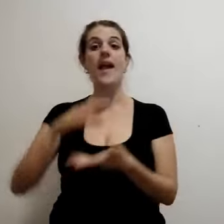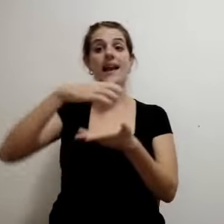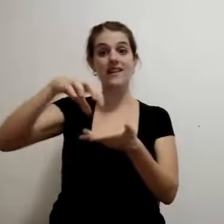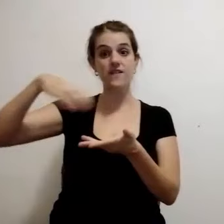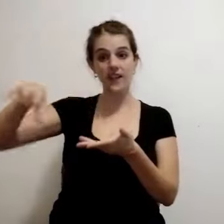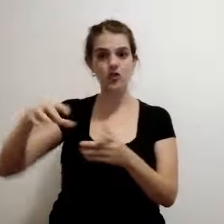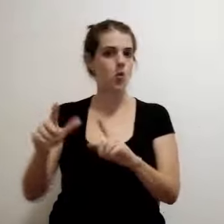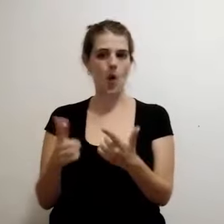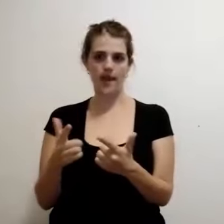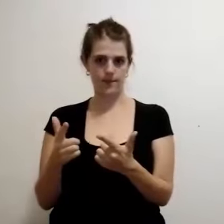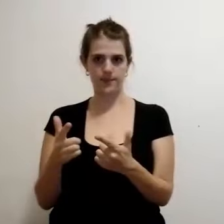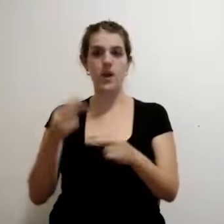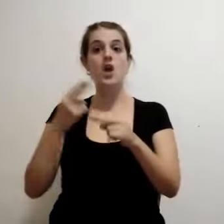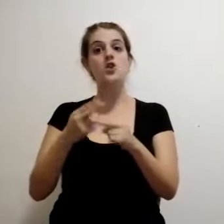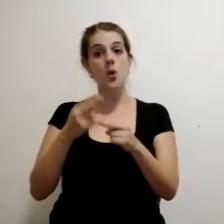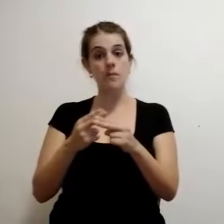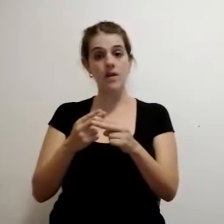clasificación y se llaman voces blancas.